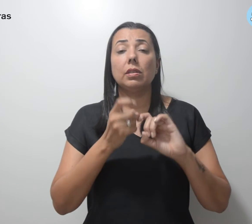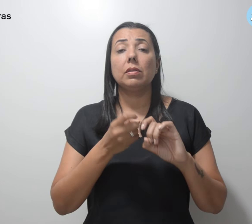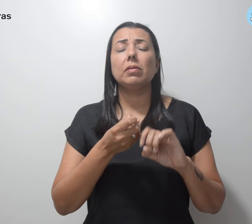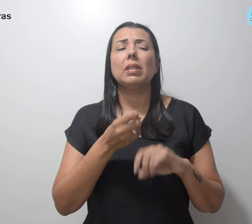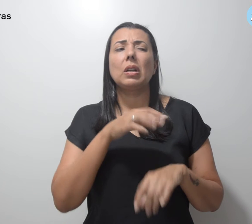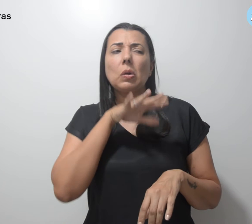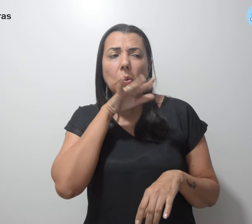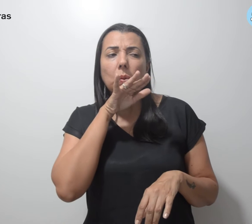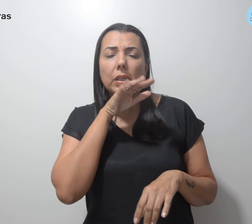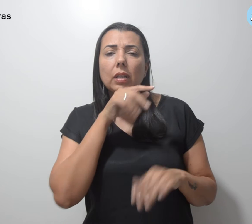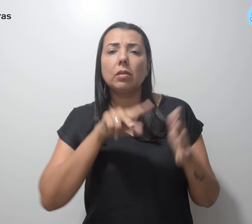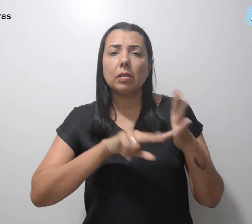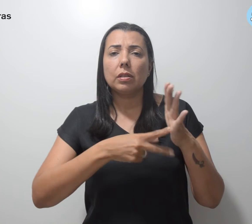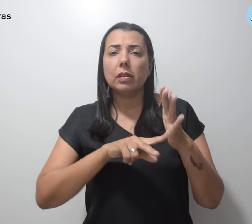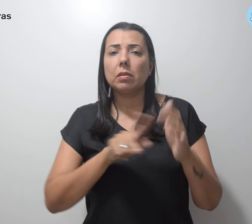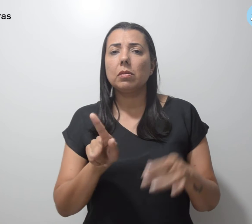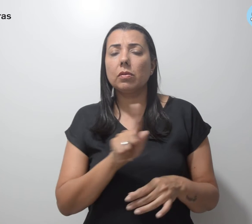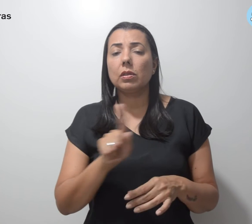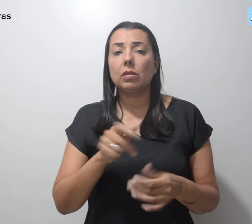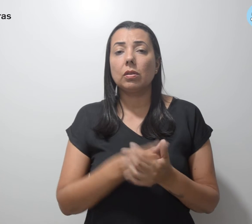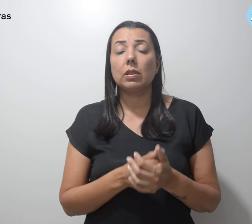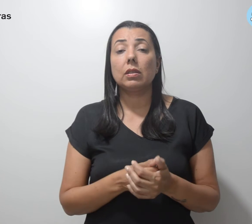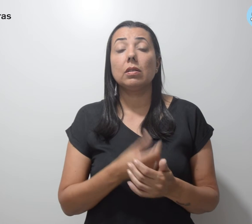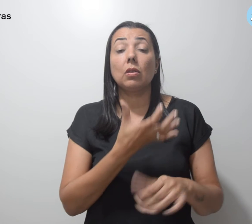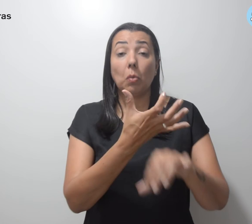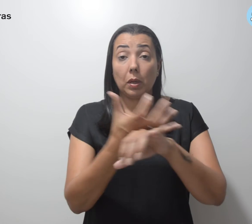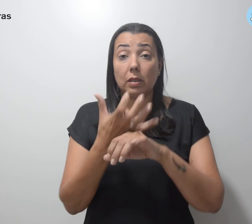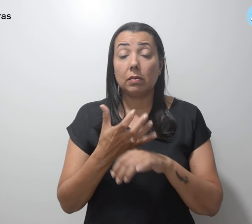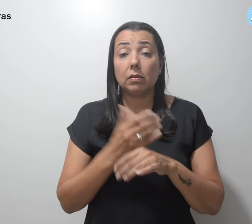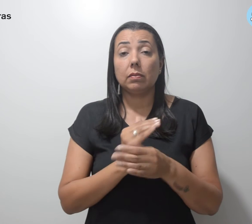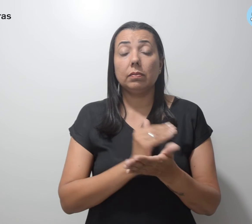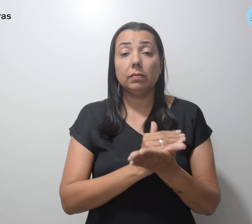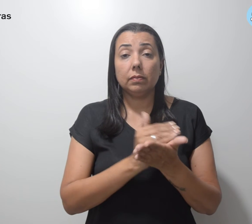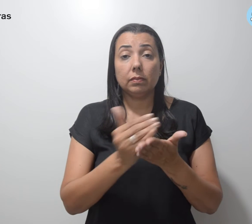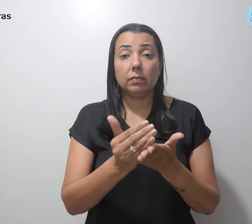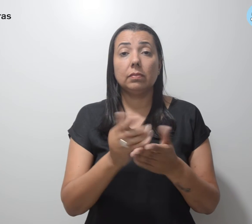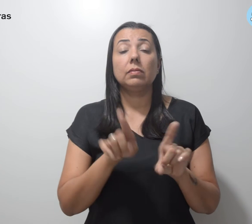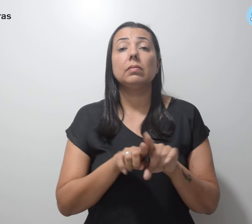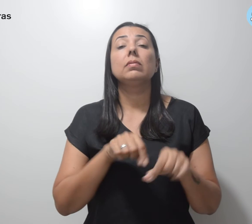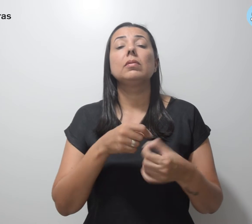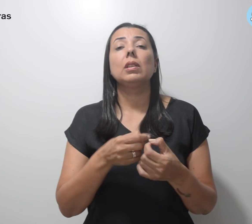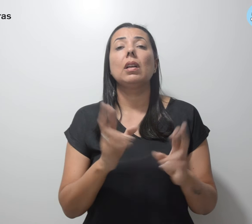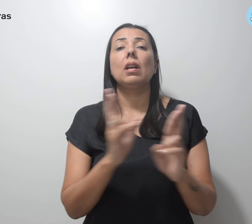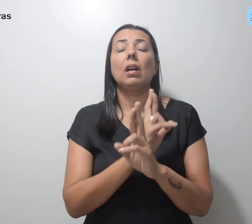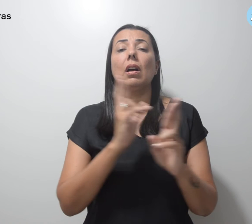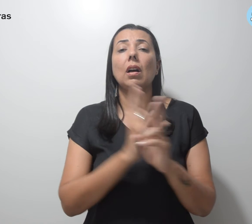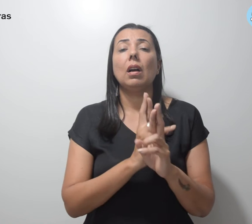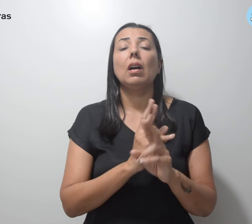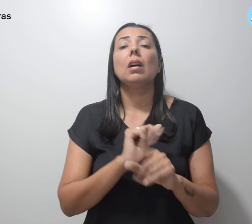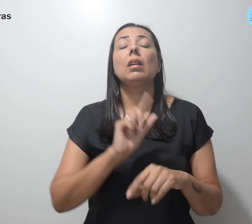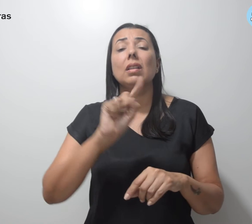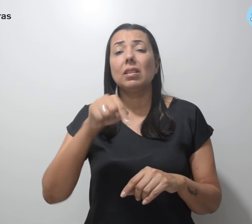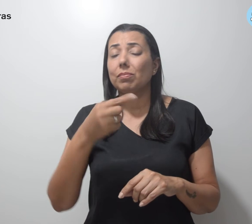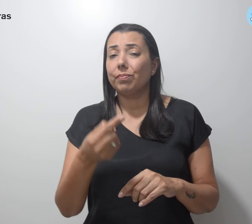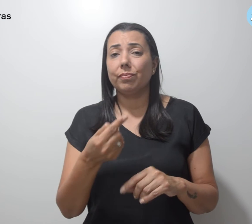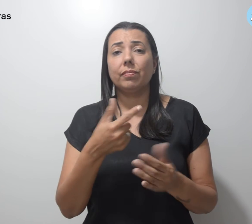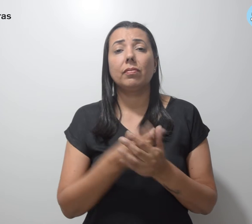do SimproDF. O material começou a ser veiculado após o pronunciamento do